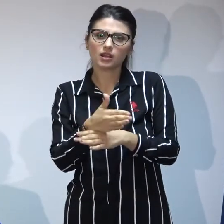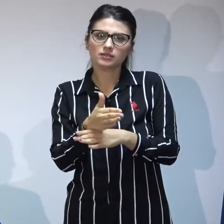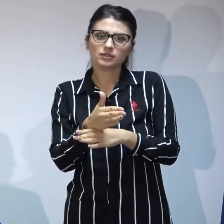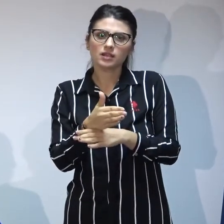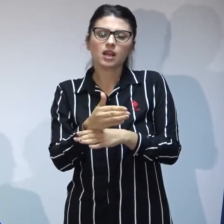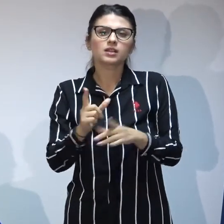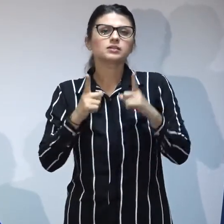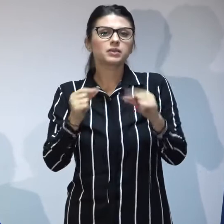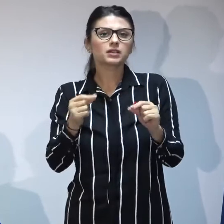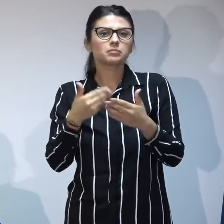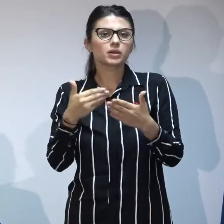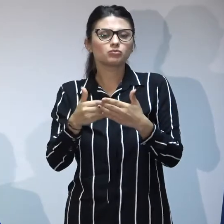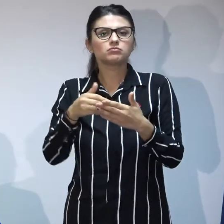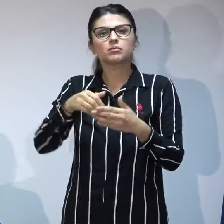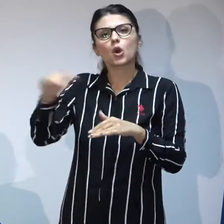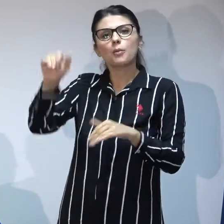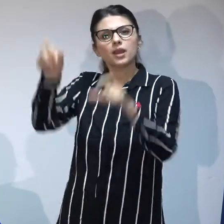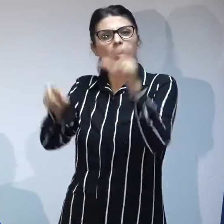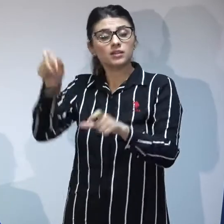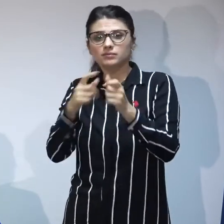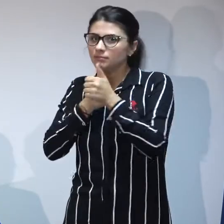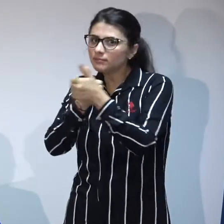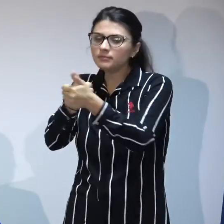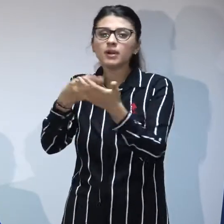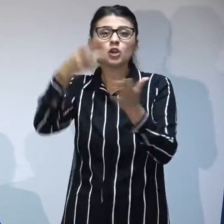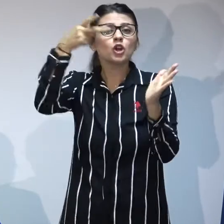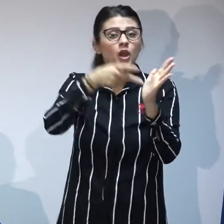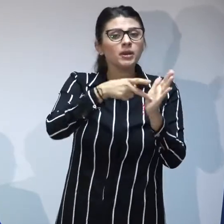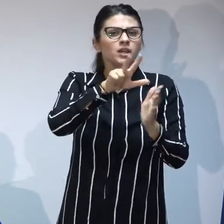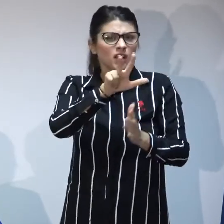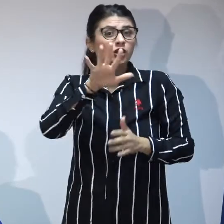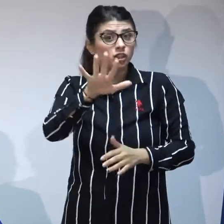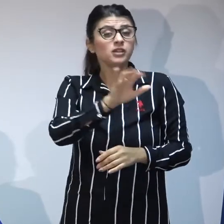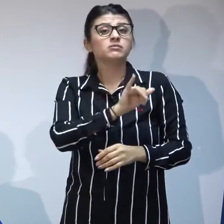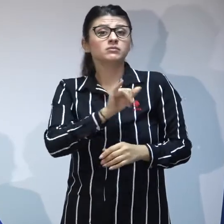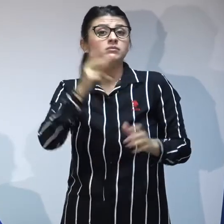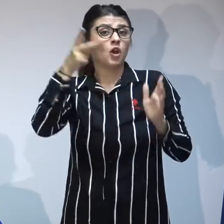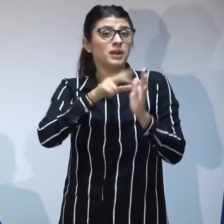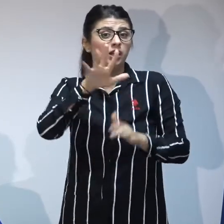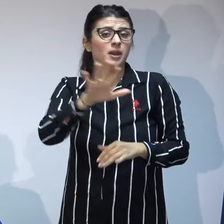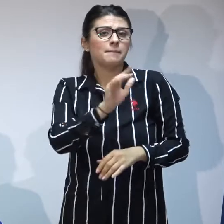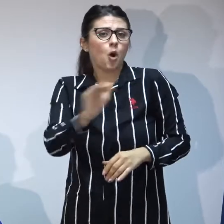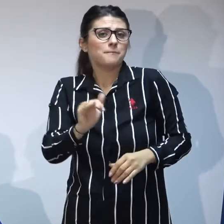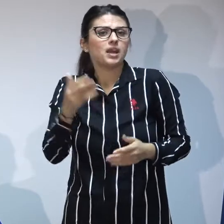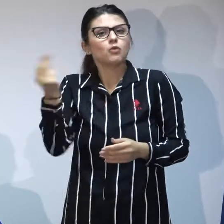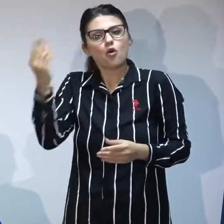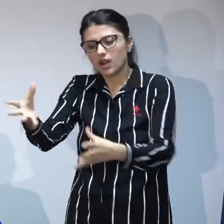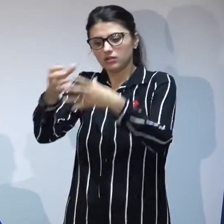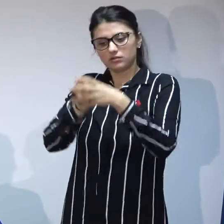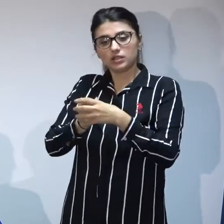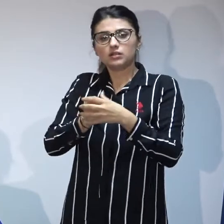profilul public al copiilor, pentru 2035 de copii adoptabili, în sensul